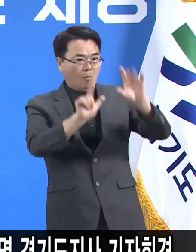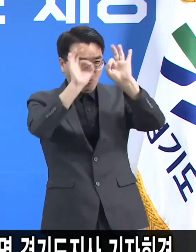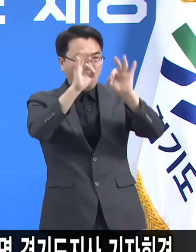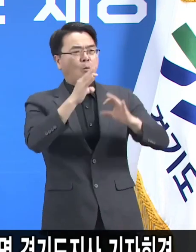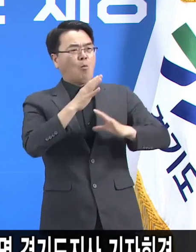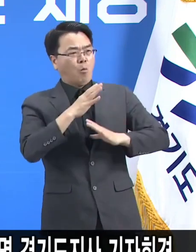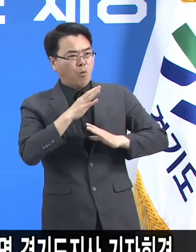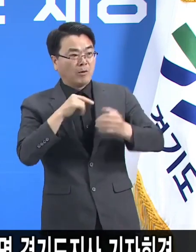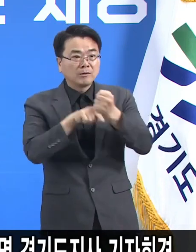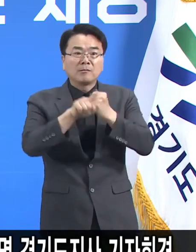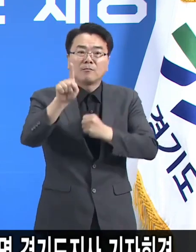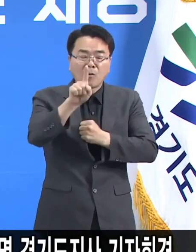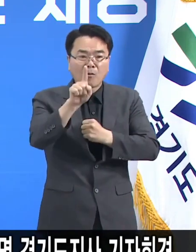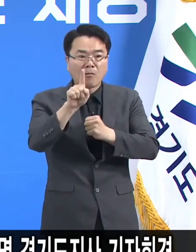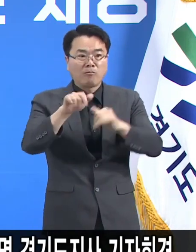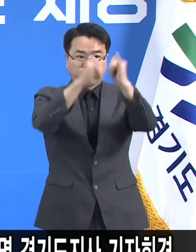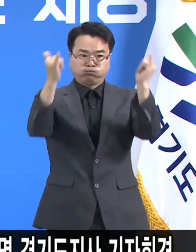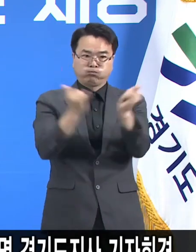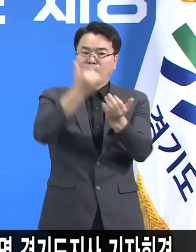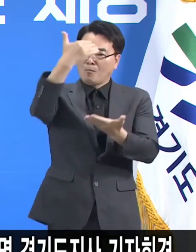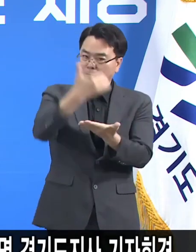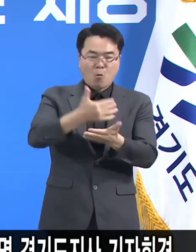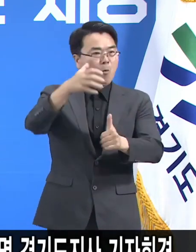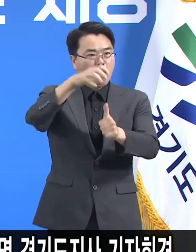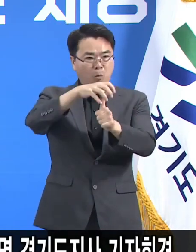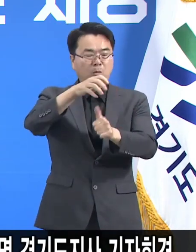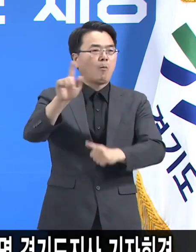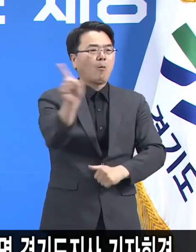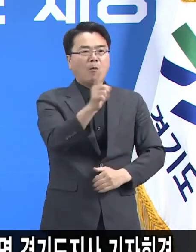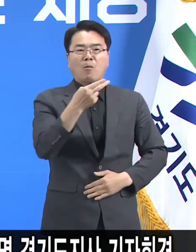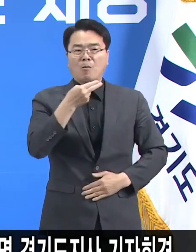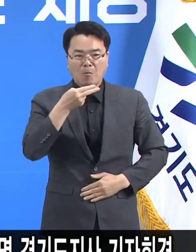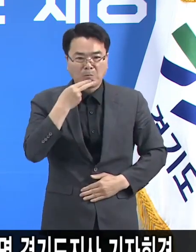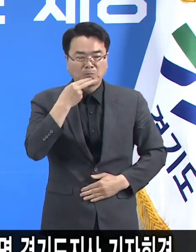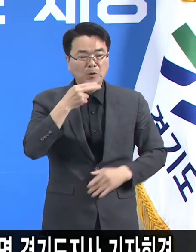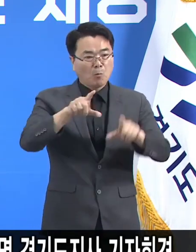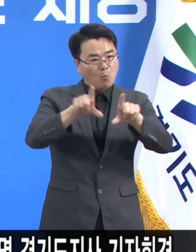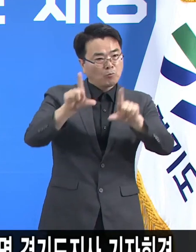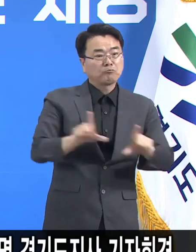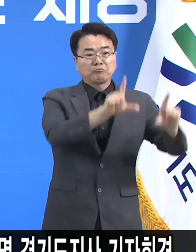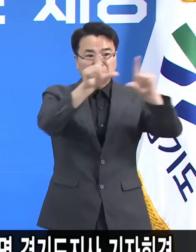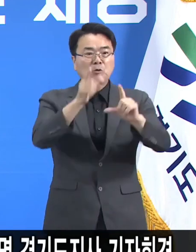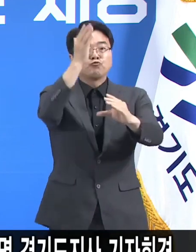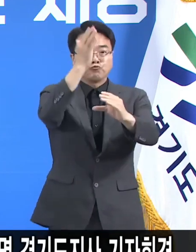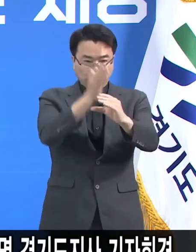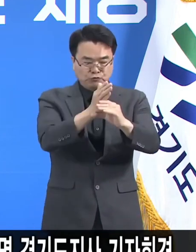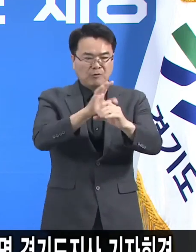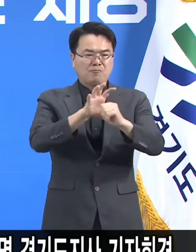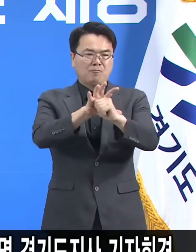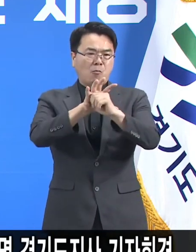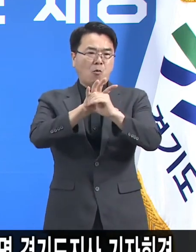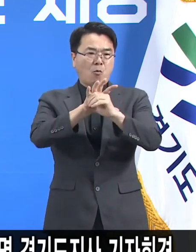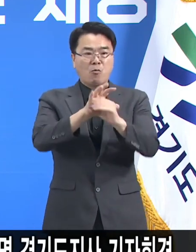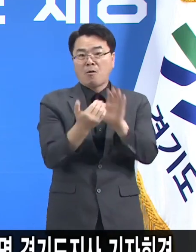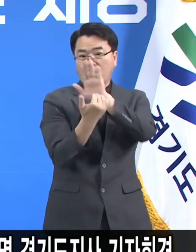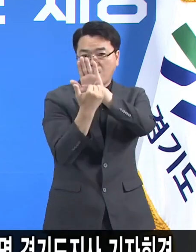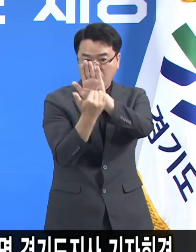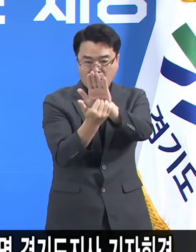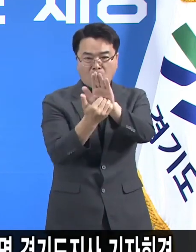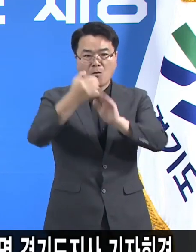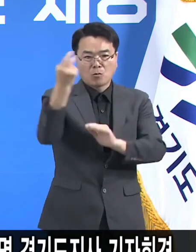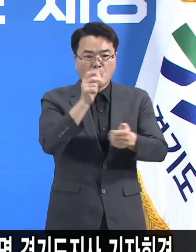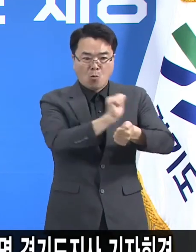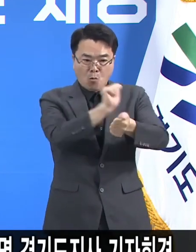것은 전면 봉쇄 없이 일상생활을 유지하면서도 코로나19 확산을 저지하고